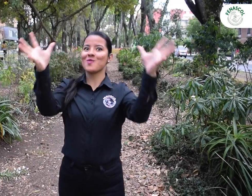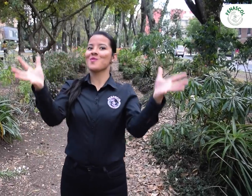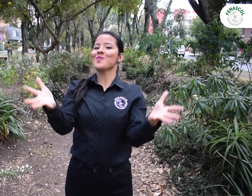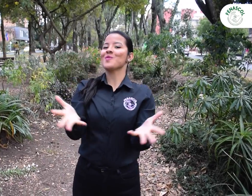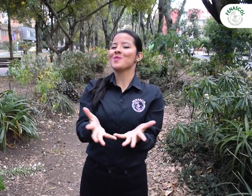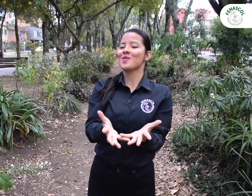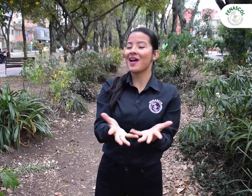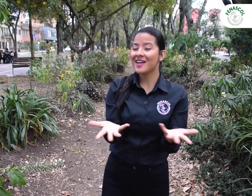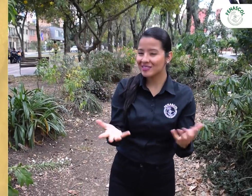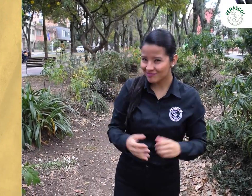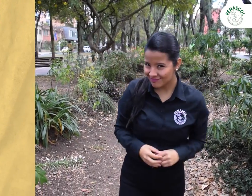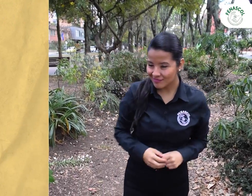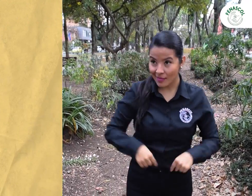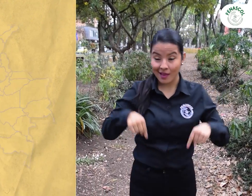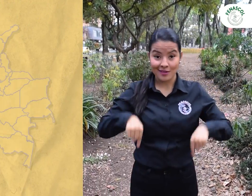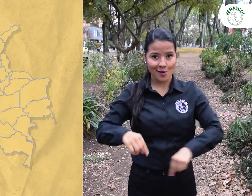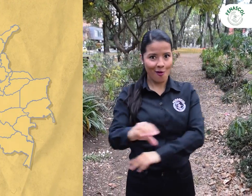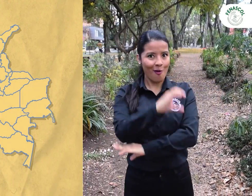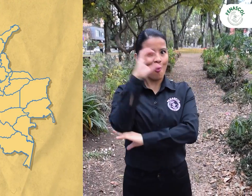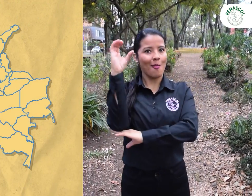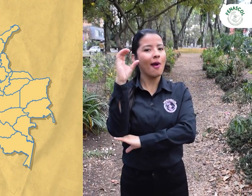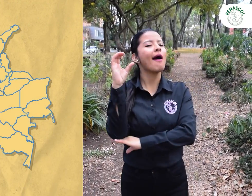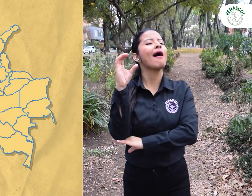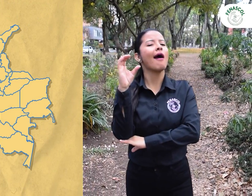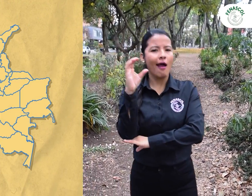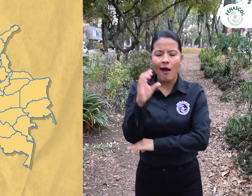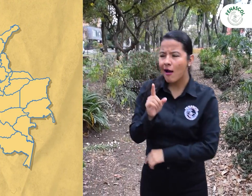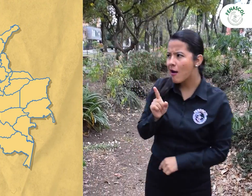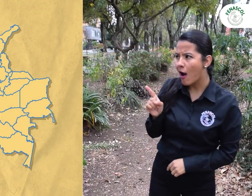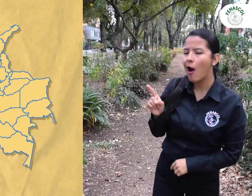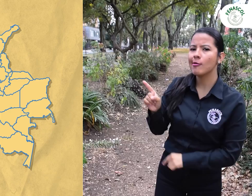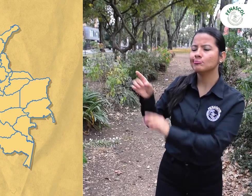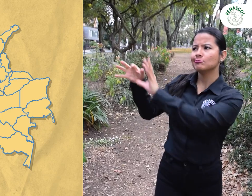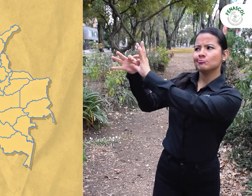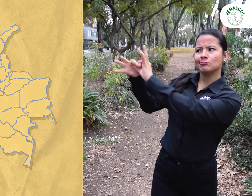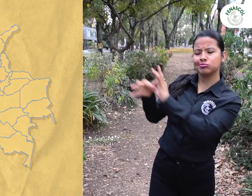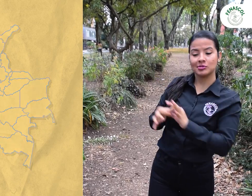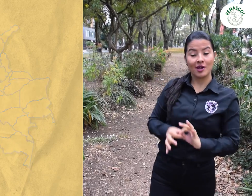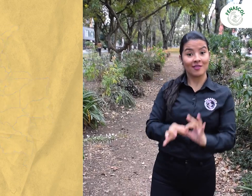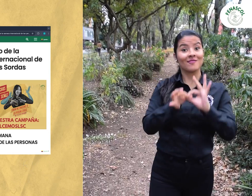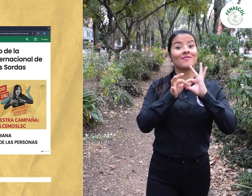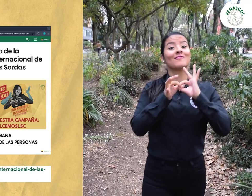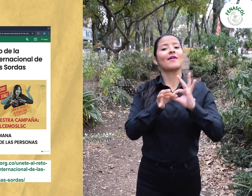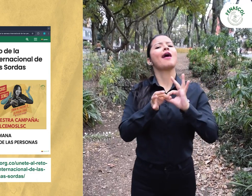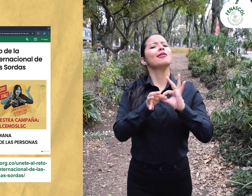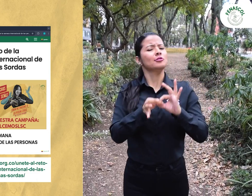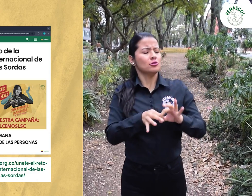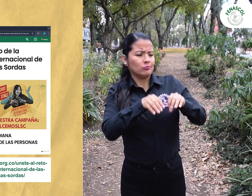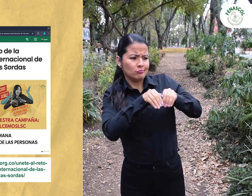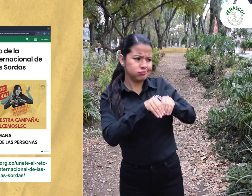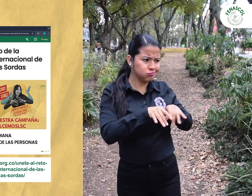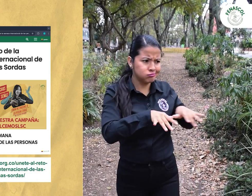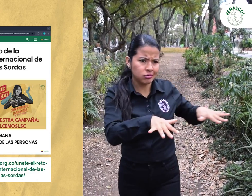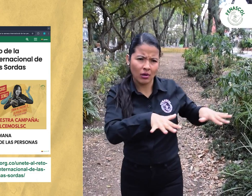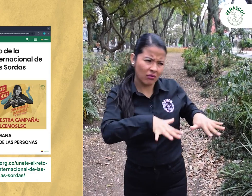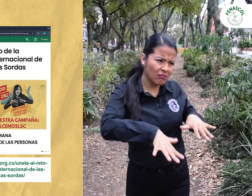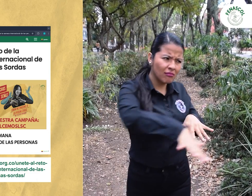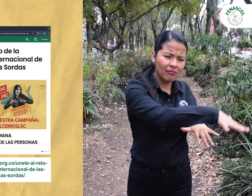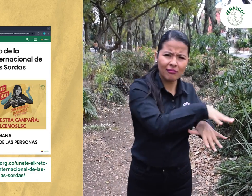Y aquí en Colombia, FENASCOL se suma a este esfuerzo internacional para hacer difusión